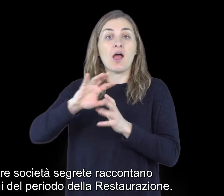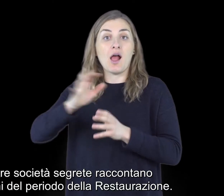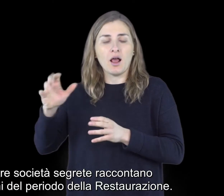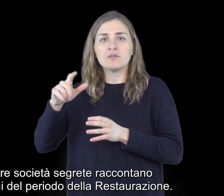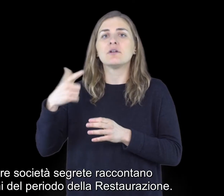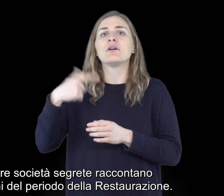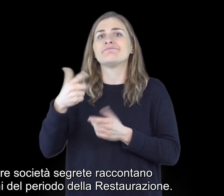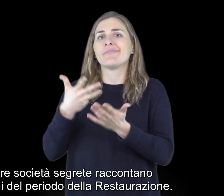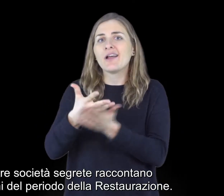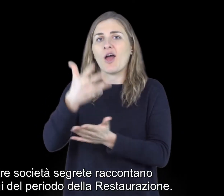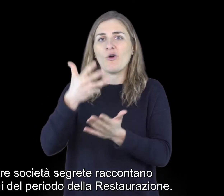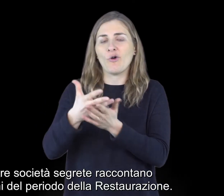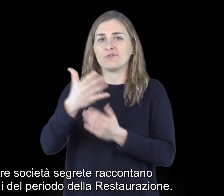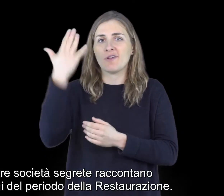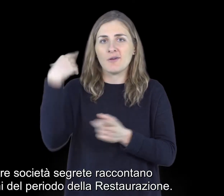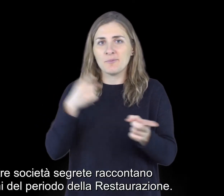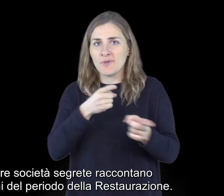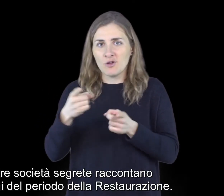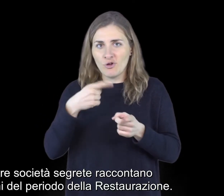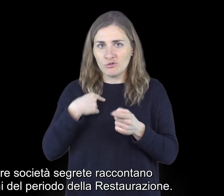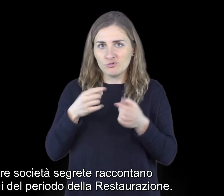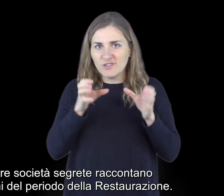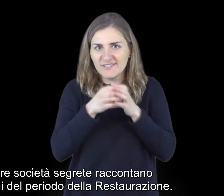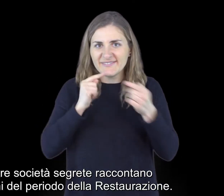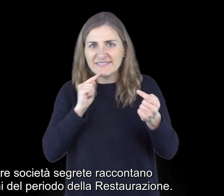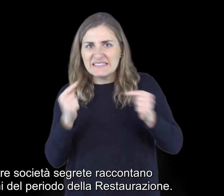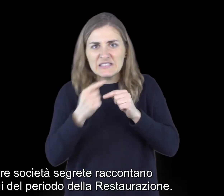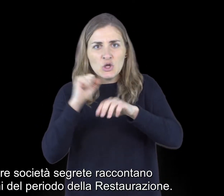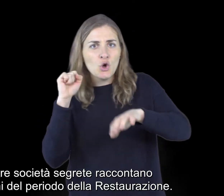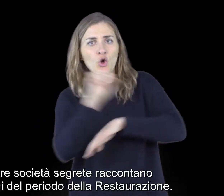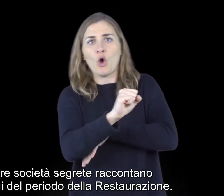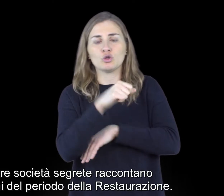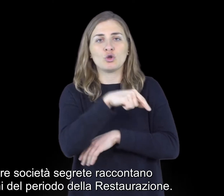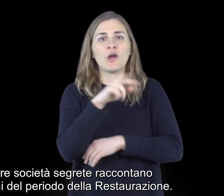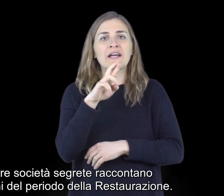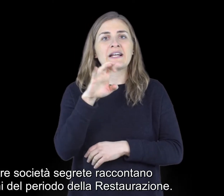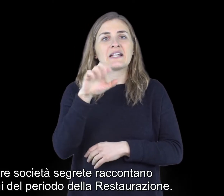e delle altre società segrete raccontano le cospirazioni del periodo della Restaurazione.